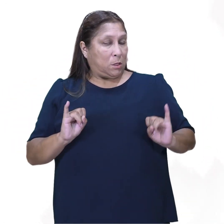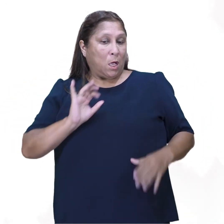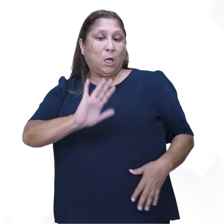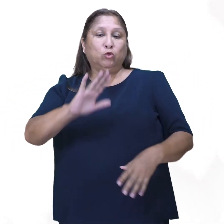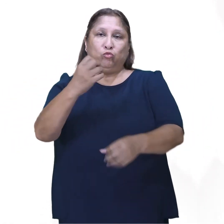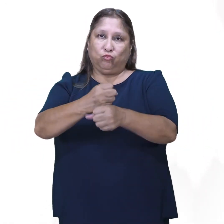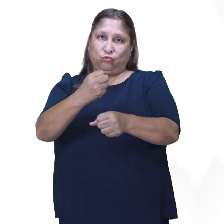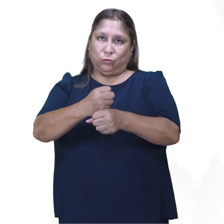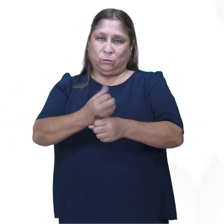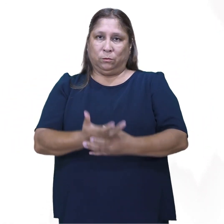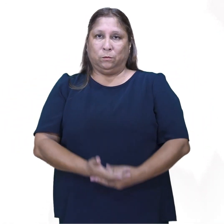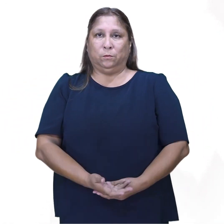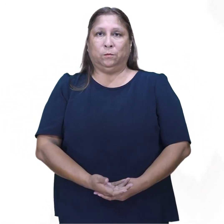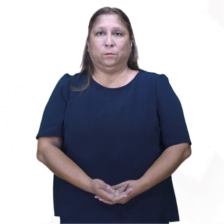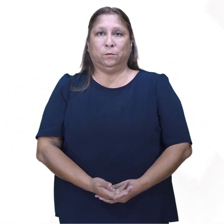en el cumplimiento de estas.